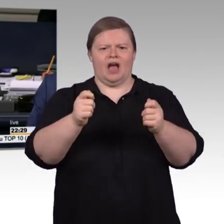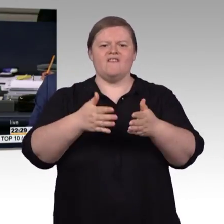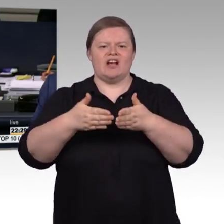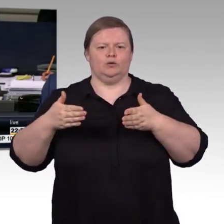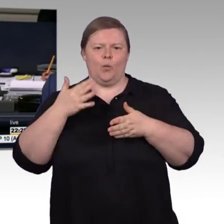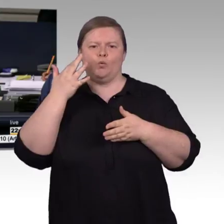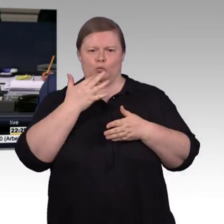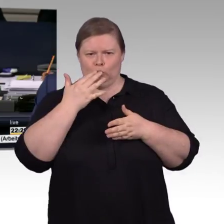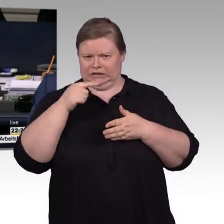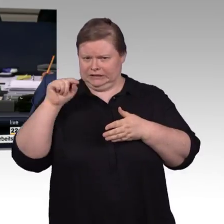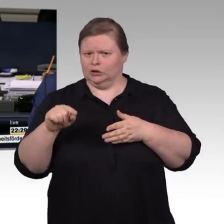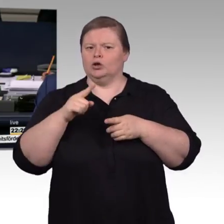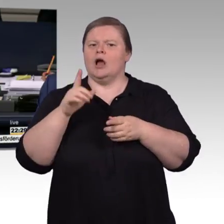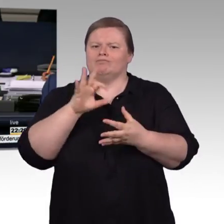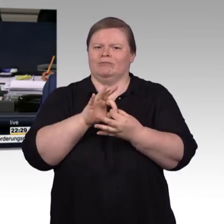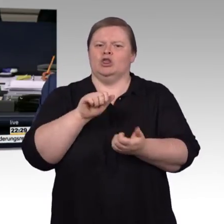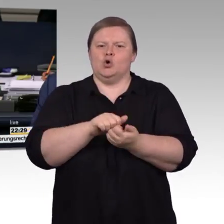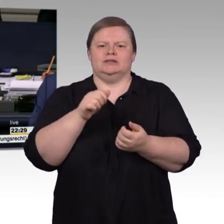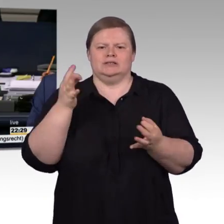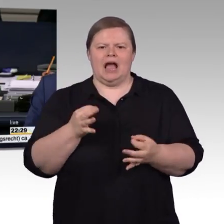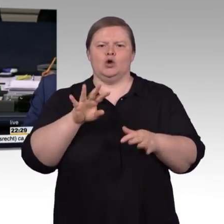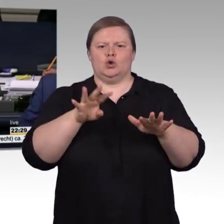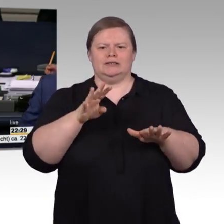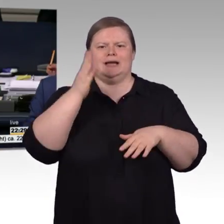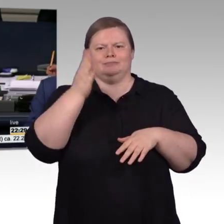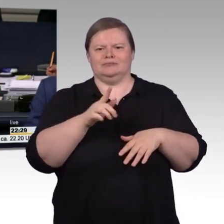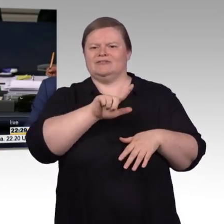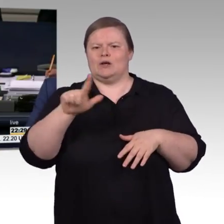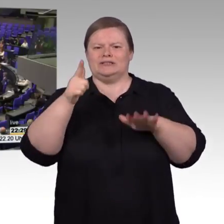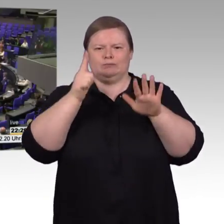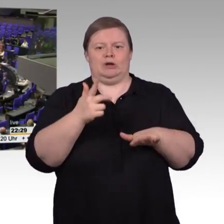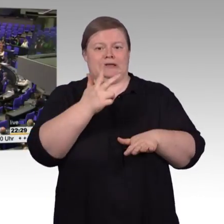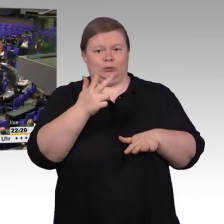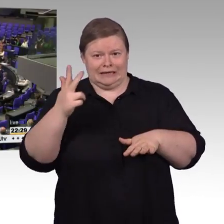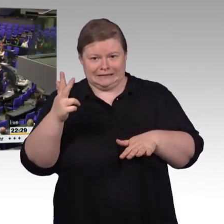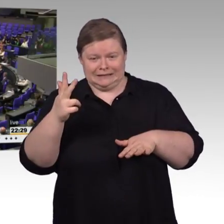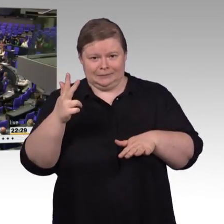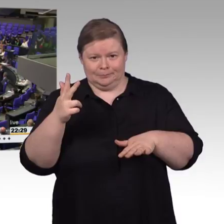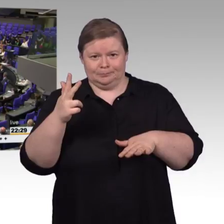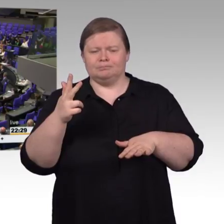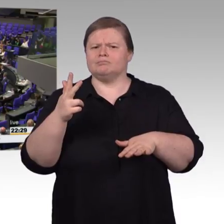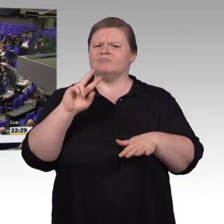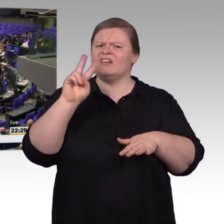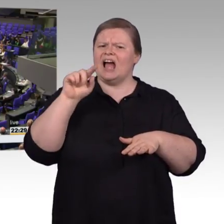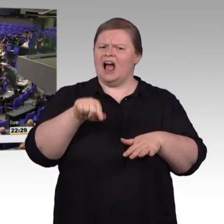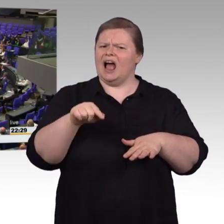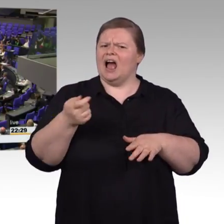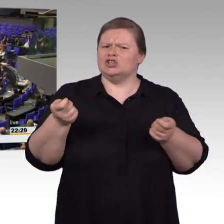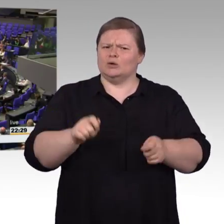33. Wer stimmt für diesen Entschließungsantrag? Danke schön. Wer stimmt